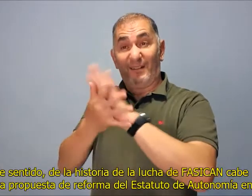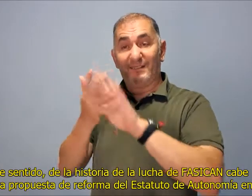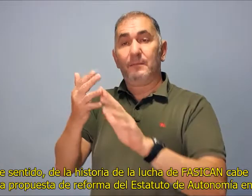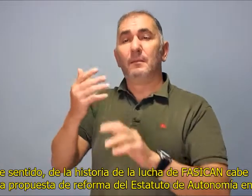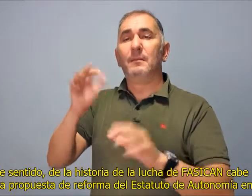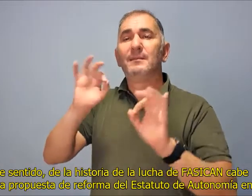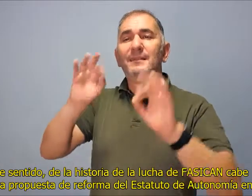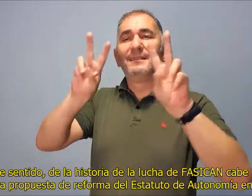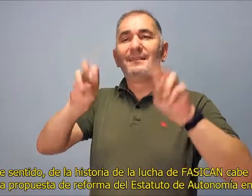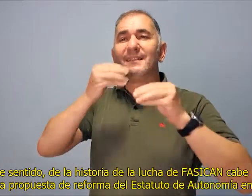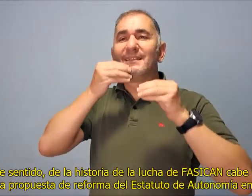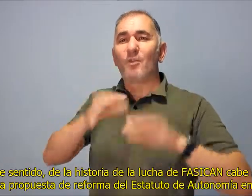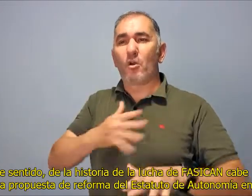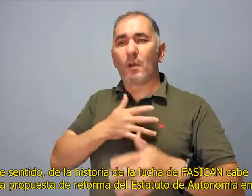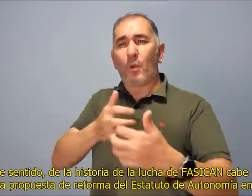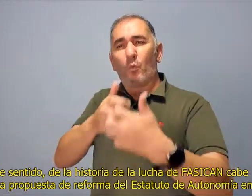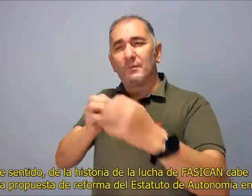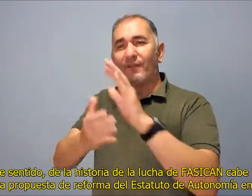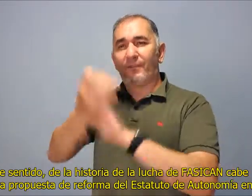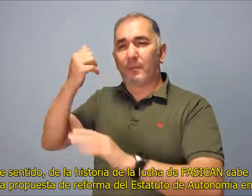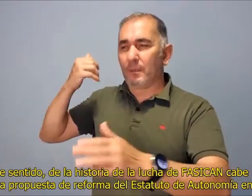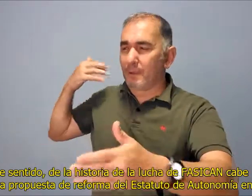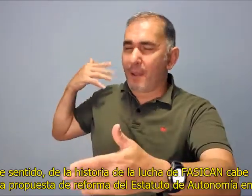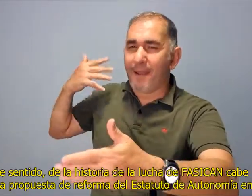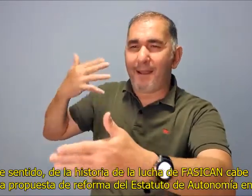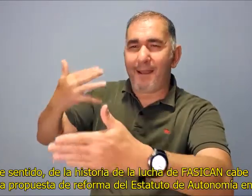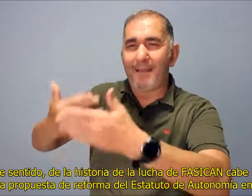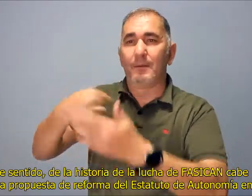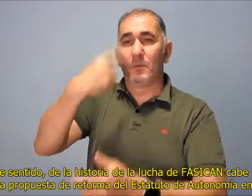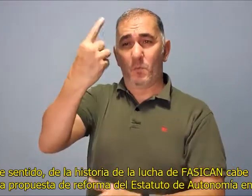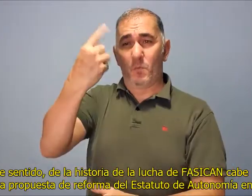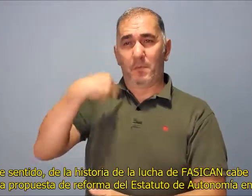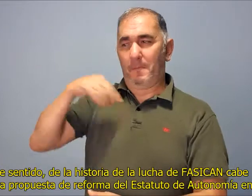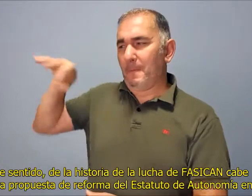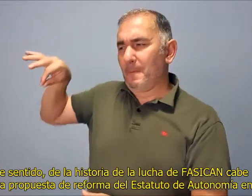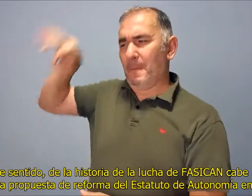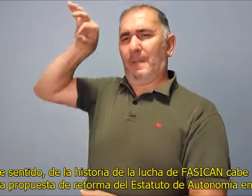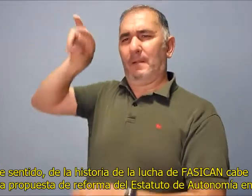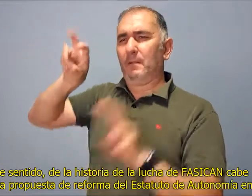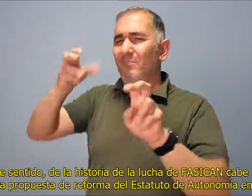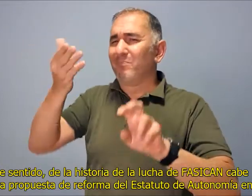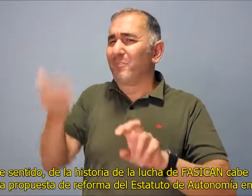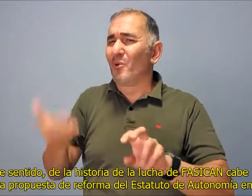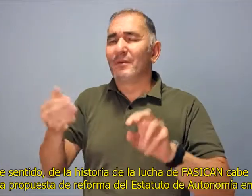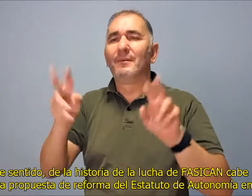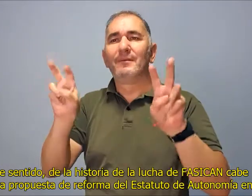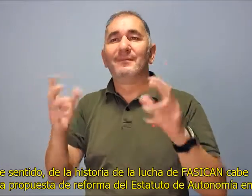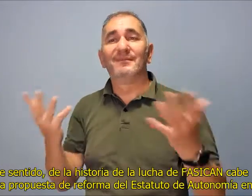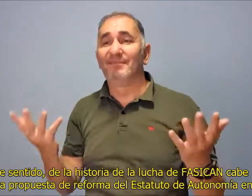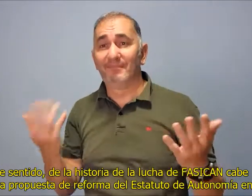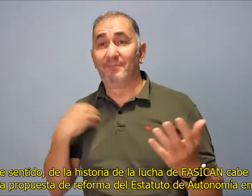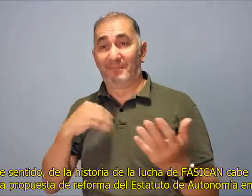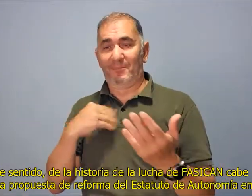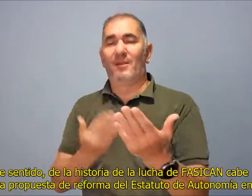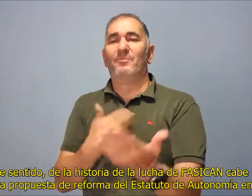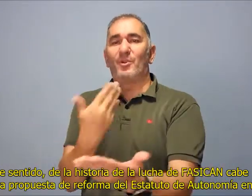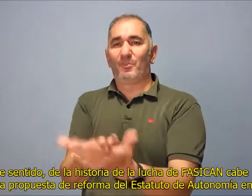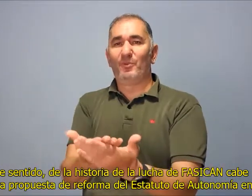En este sentido, de la historia de la lucha de FASICAN cabe destacar la propuesta de reforma